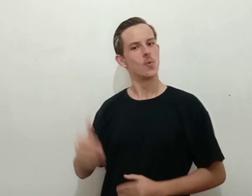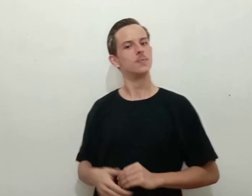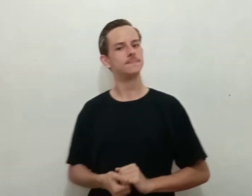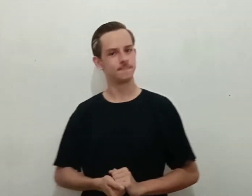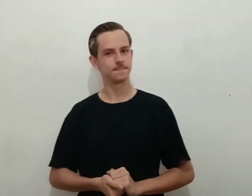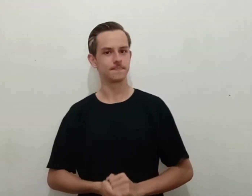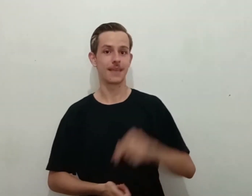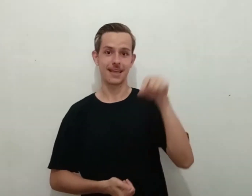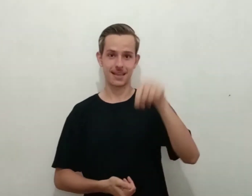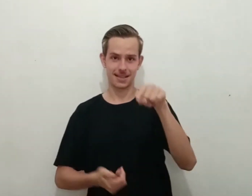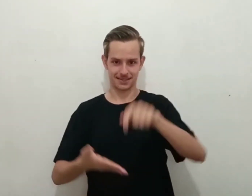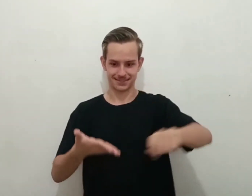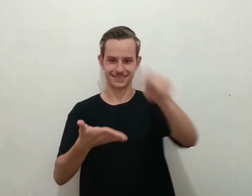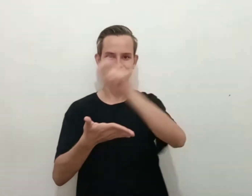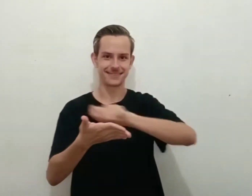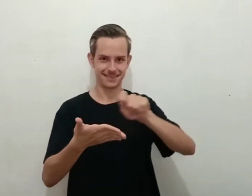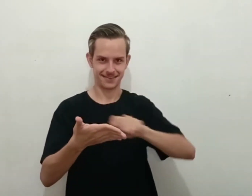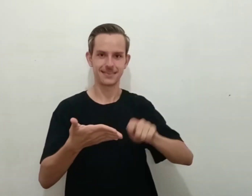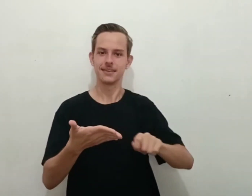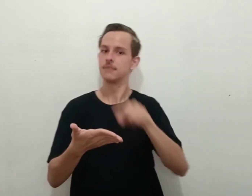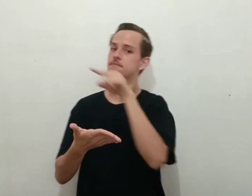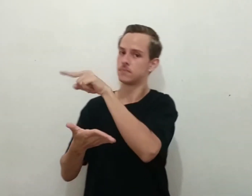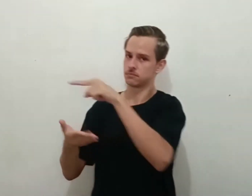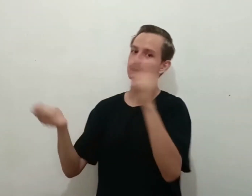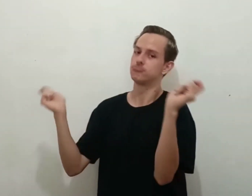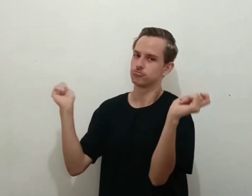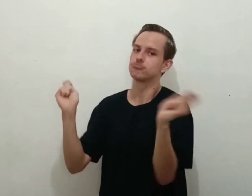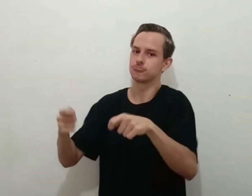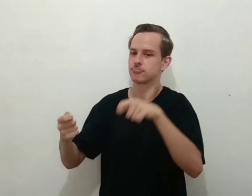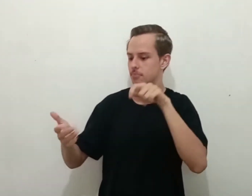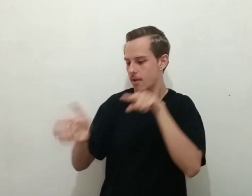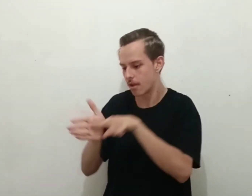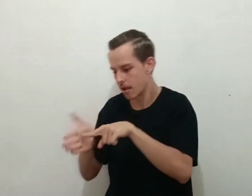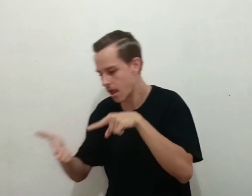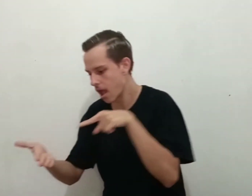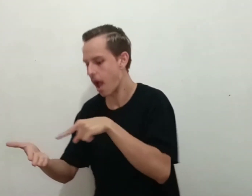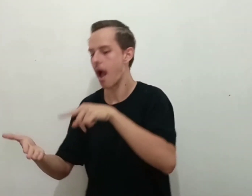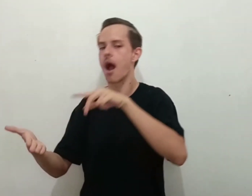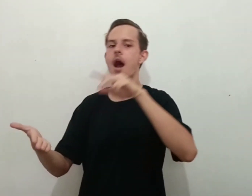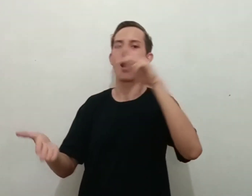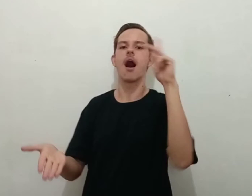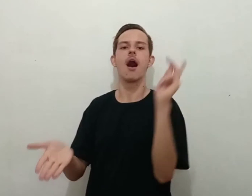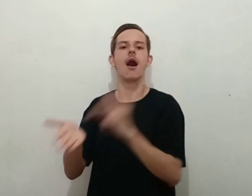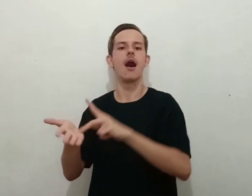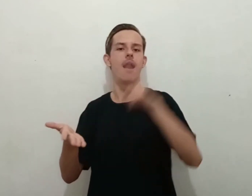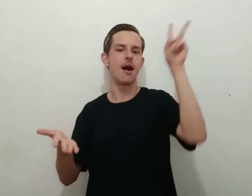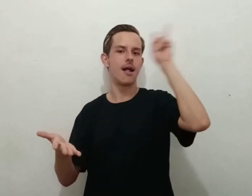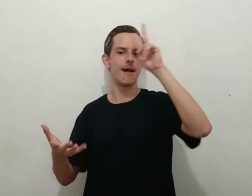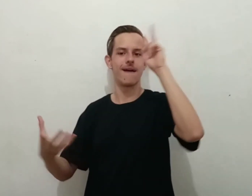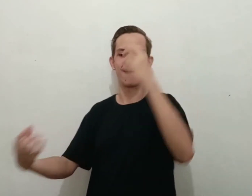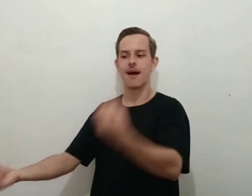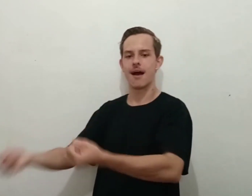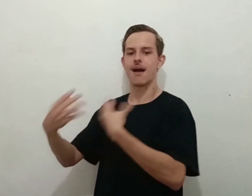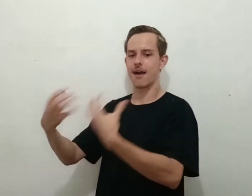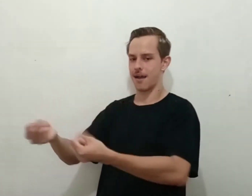Deste modo, poderás verificar a solidez dos ensinamentos que